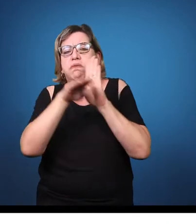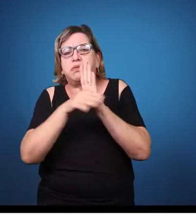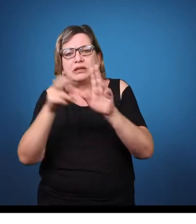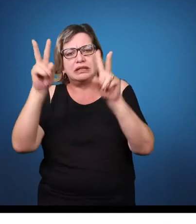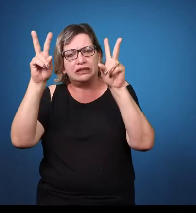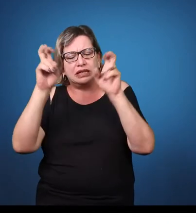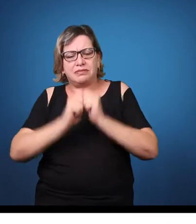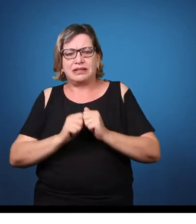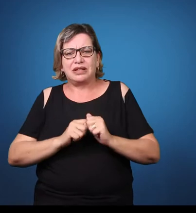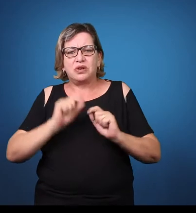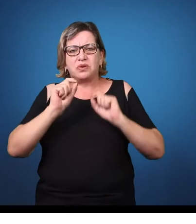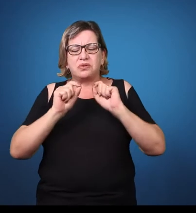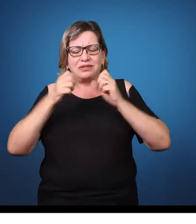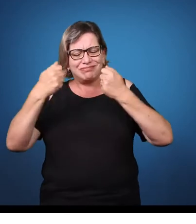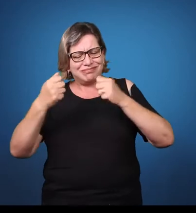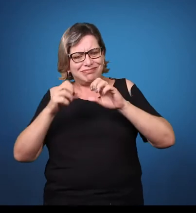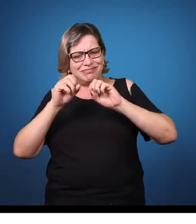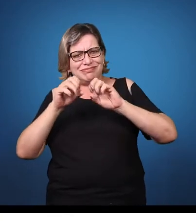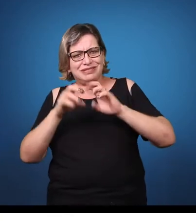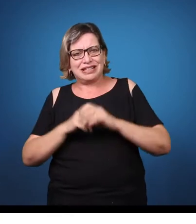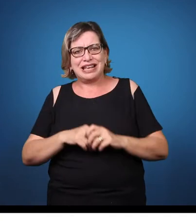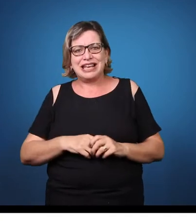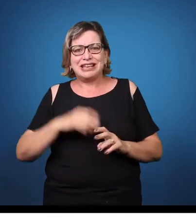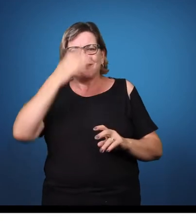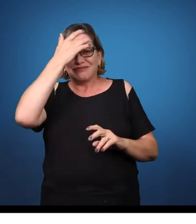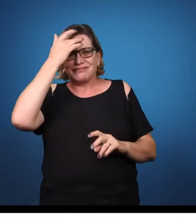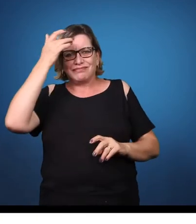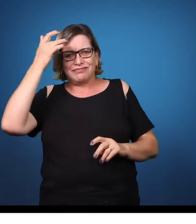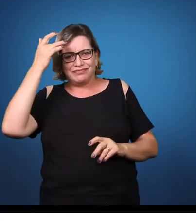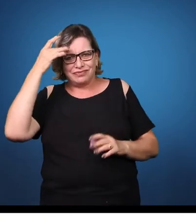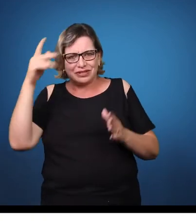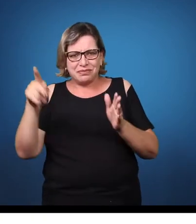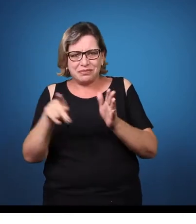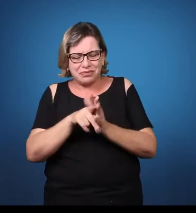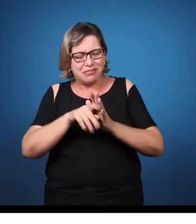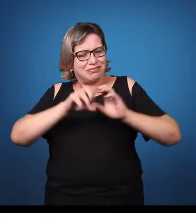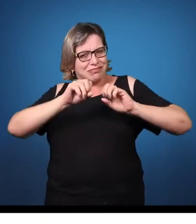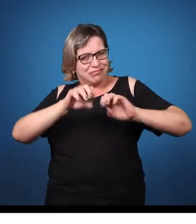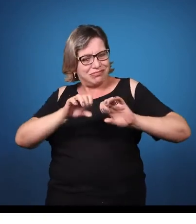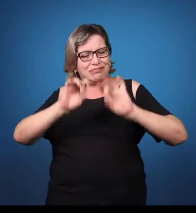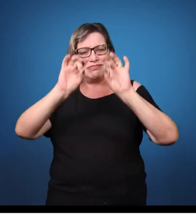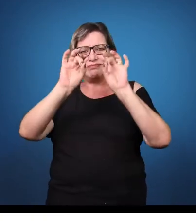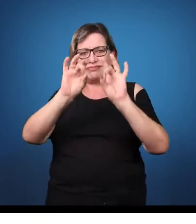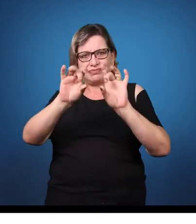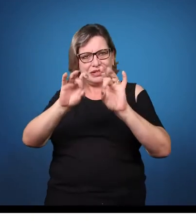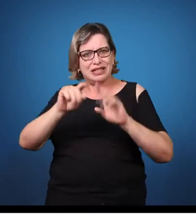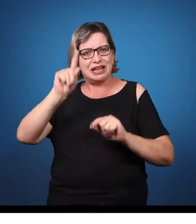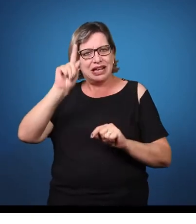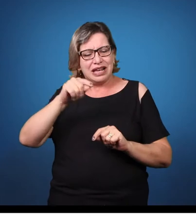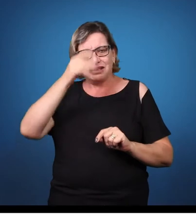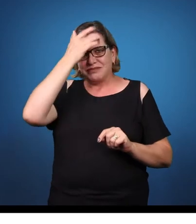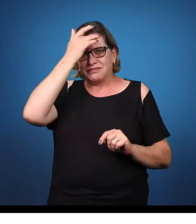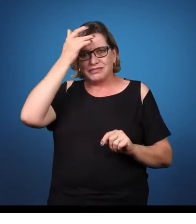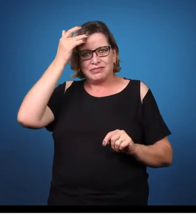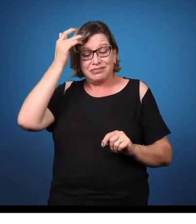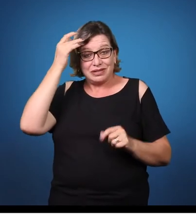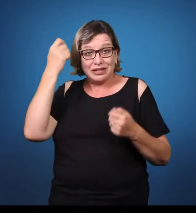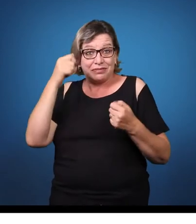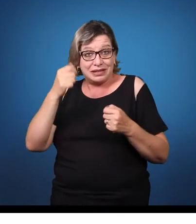obter o sucesso acadêmico e o sucesso profissional. Muito bom. Muito obrigado pela sua presença. Muito obrigado por compartilhar a sua